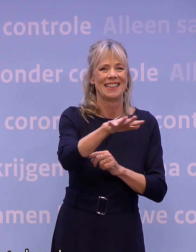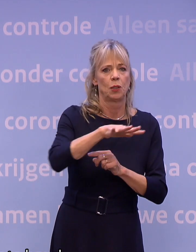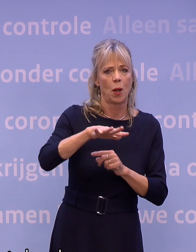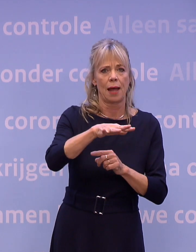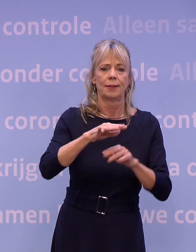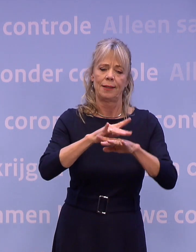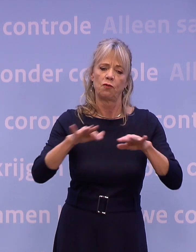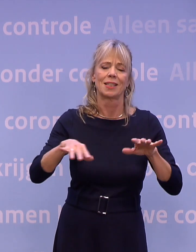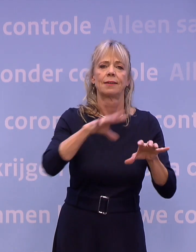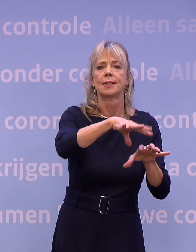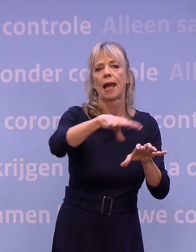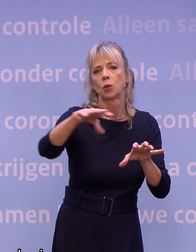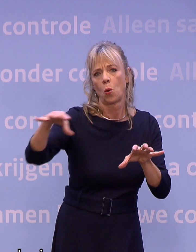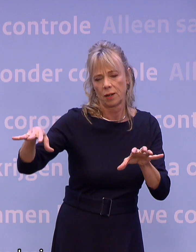sectoren.